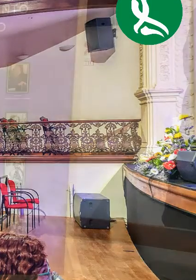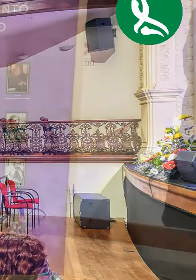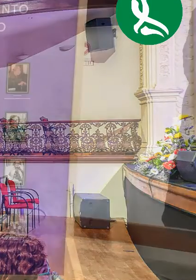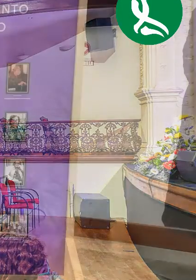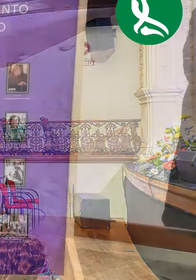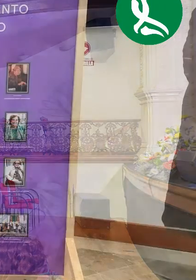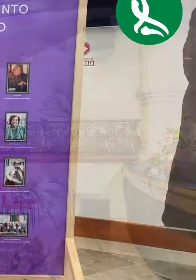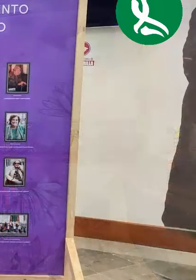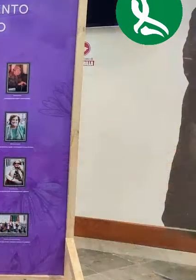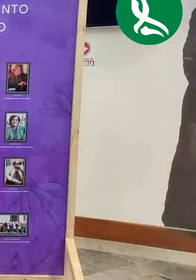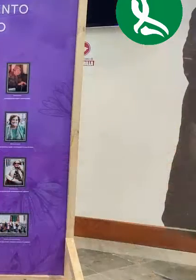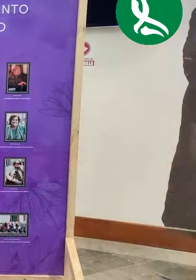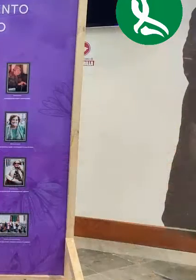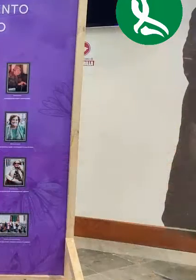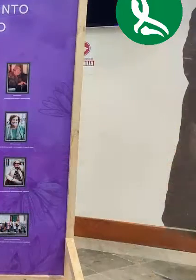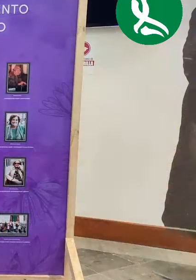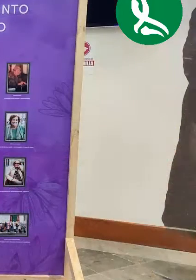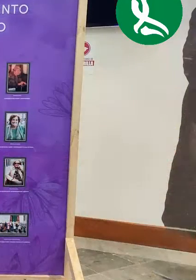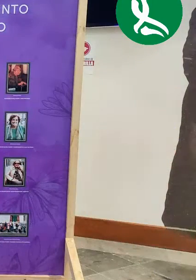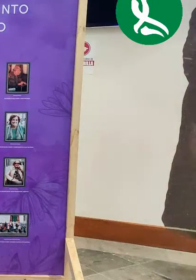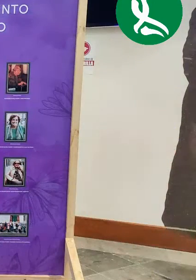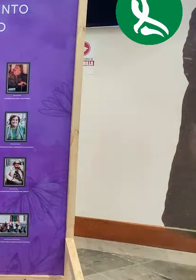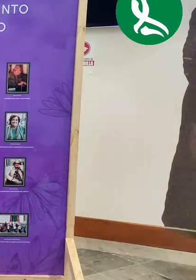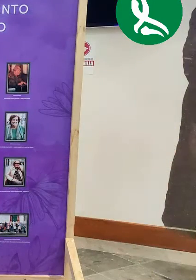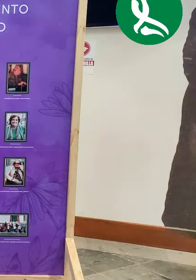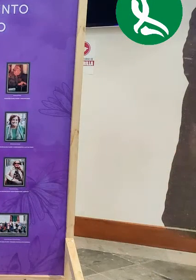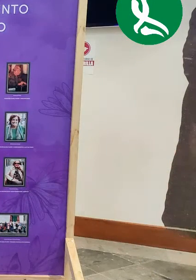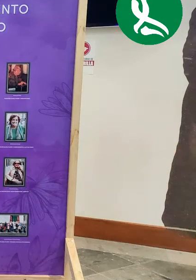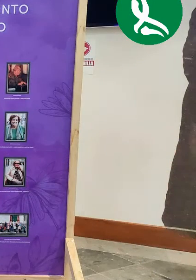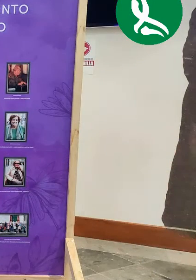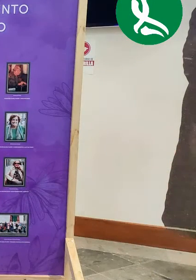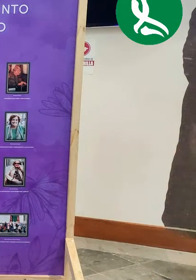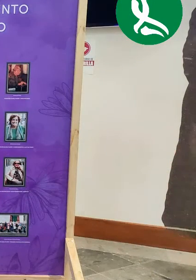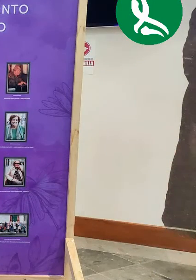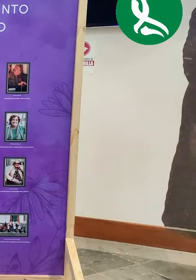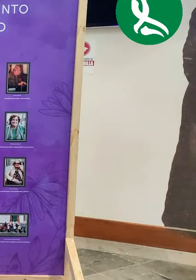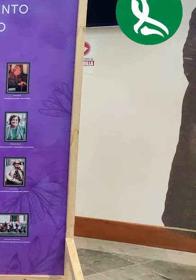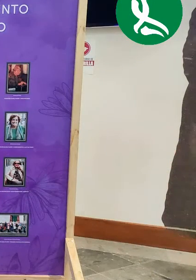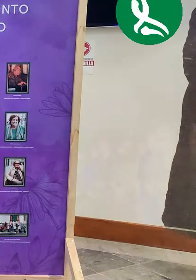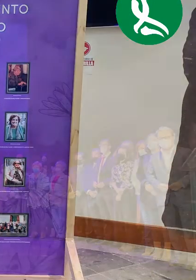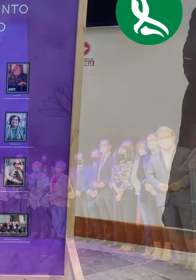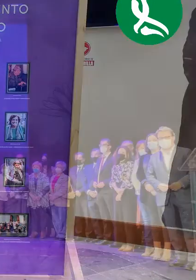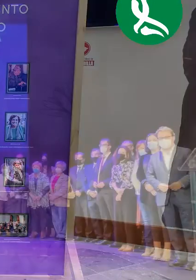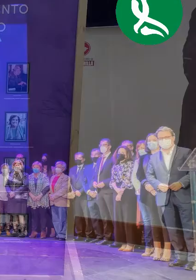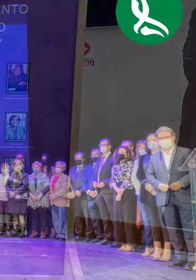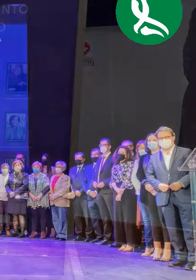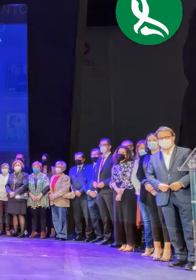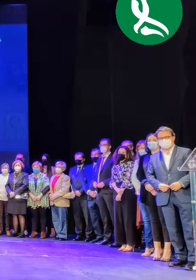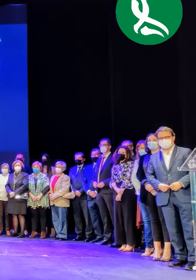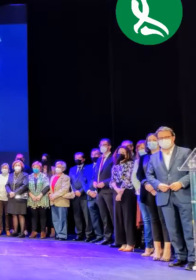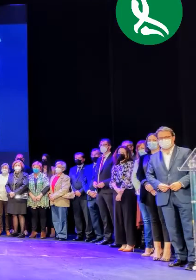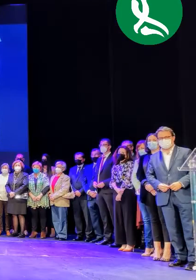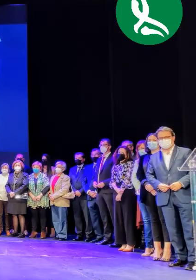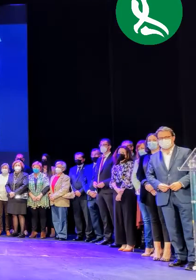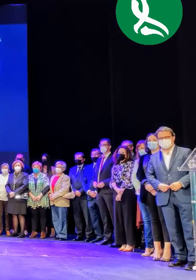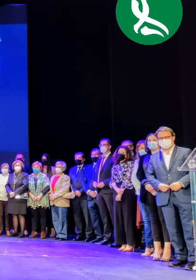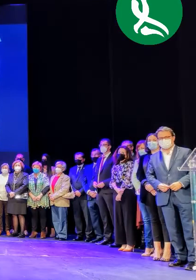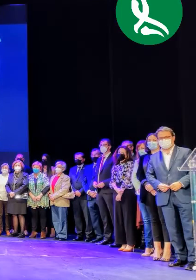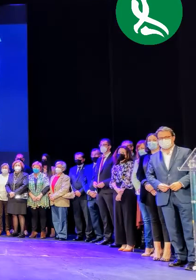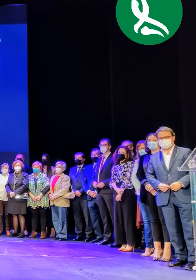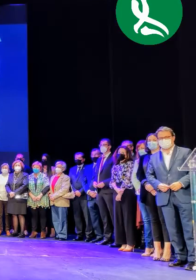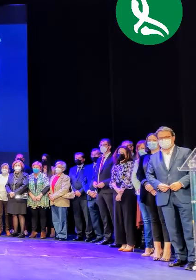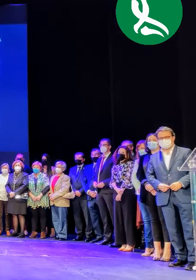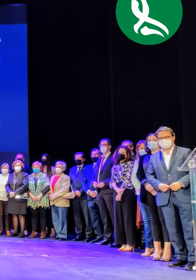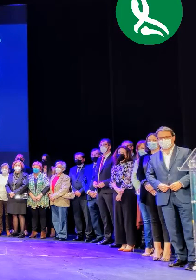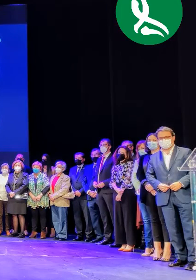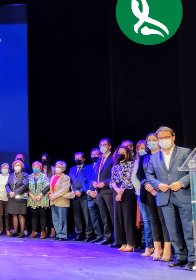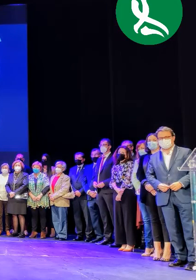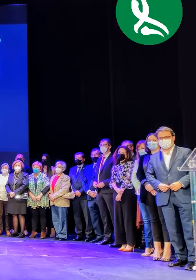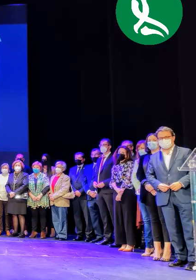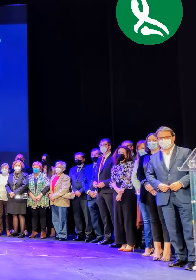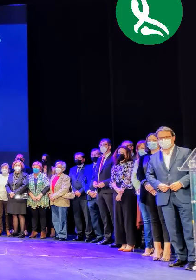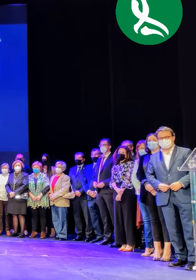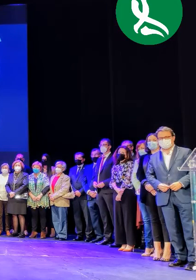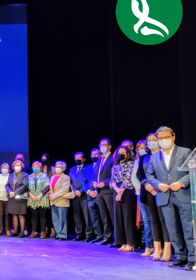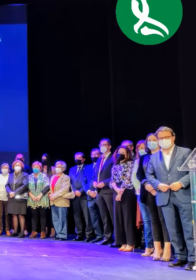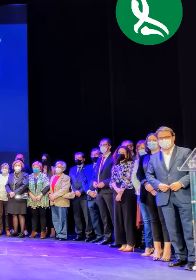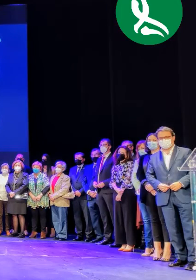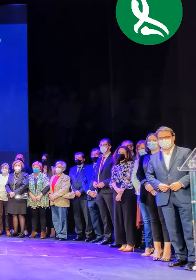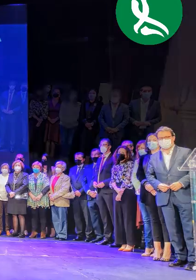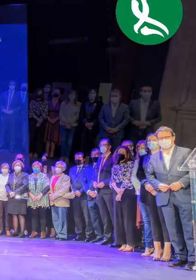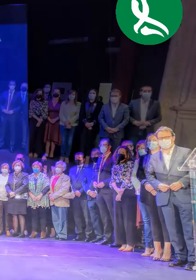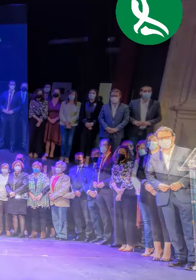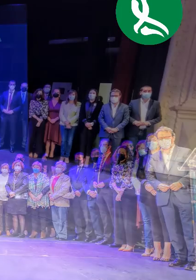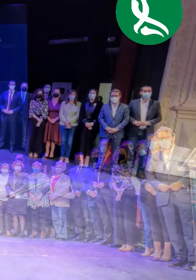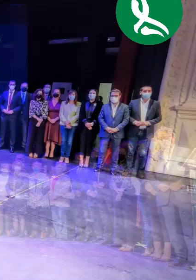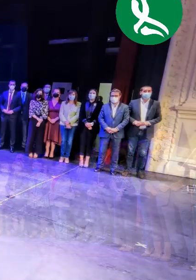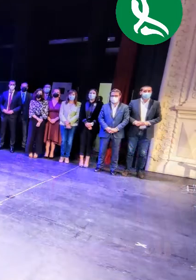reunión de motivaciones que a cada una de ustedes les mueve para mejorar la vida de otro ser humano. Sin tapudo, sin rubor y sin excuso.